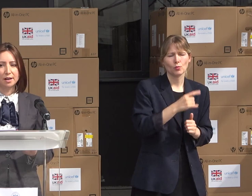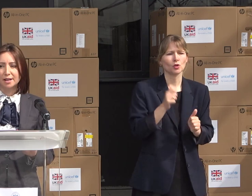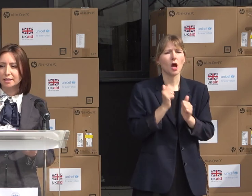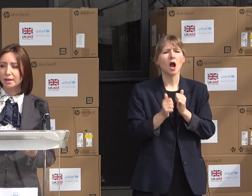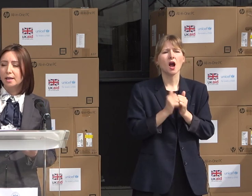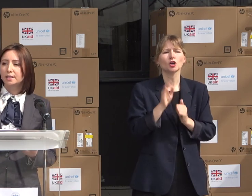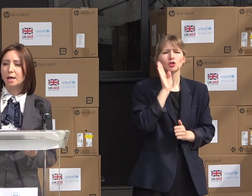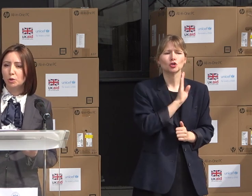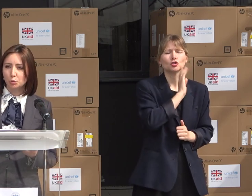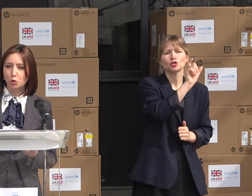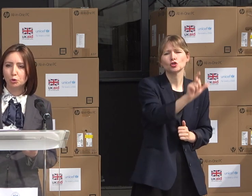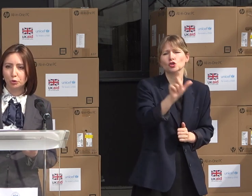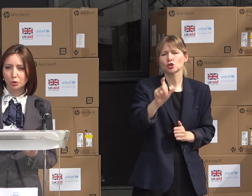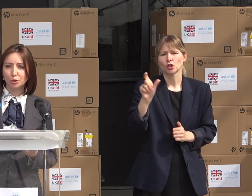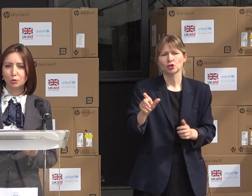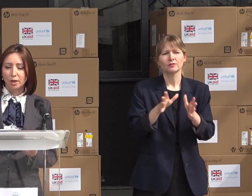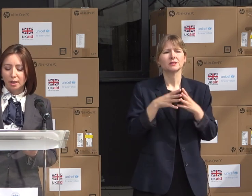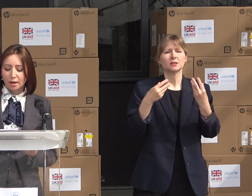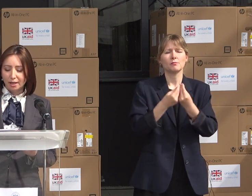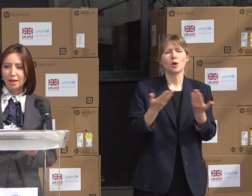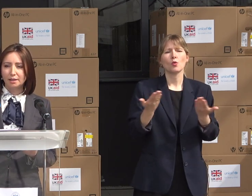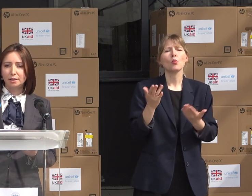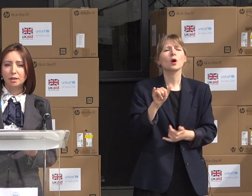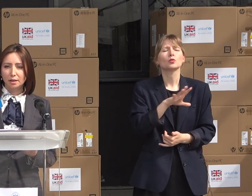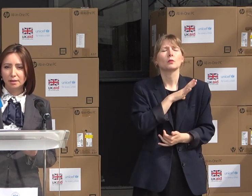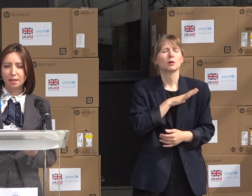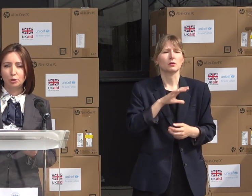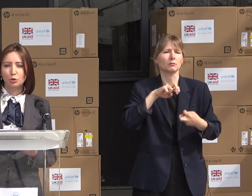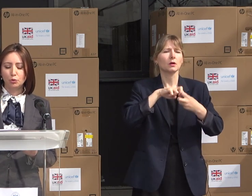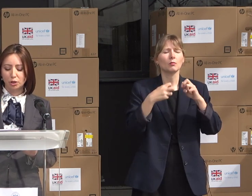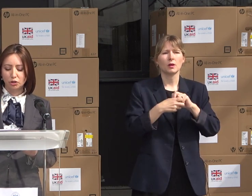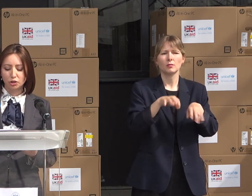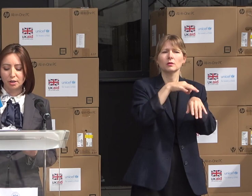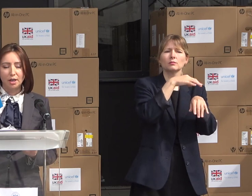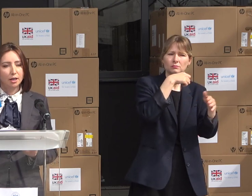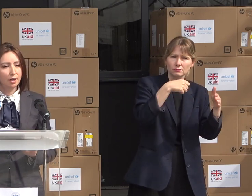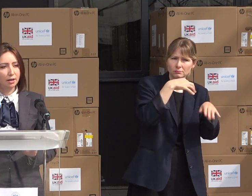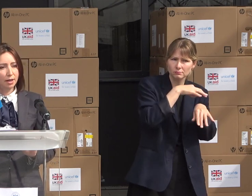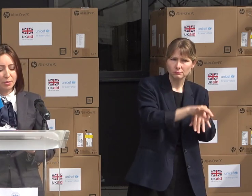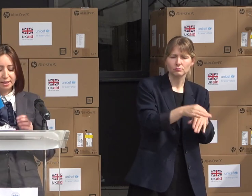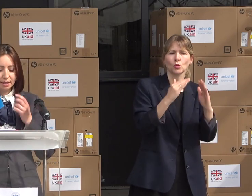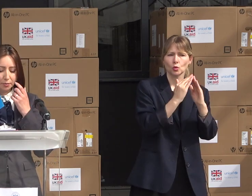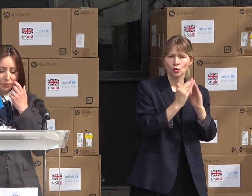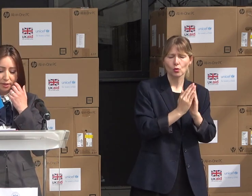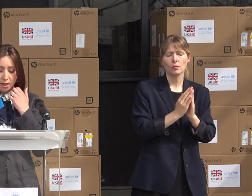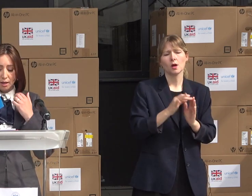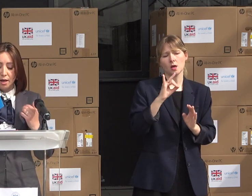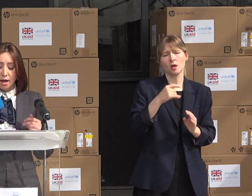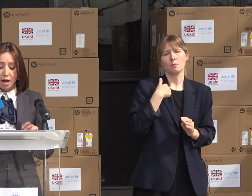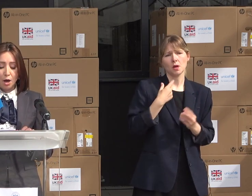bătută în casă să aibă suportul nostru atât în teritoriul cât și la Minister.